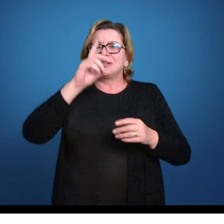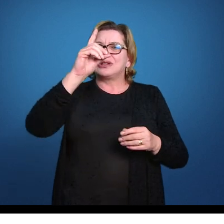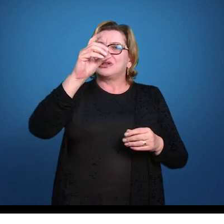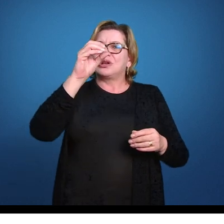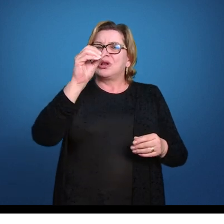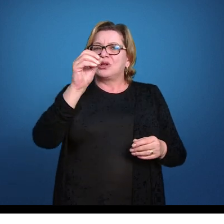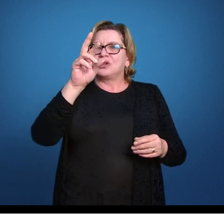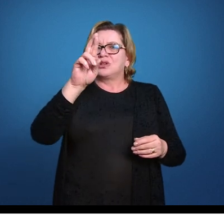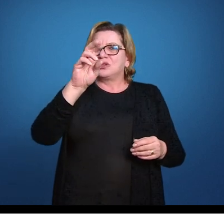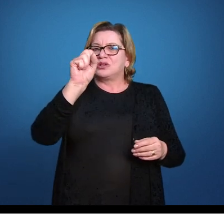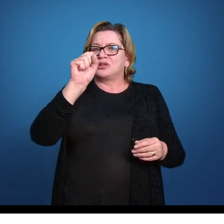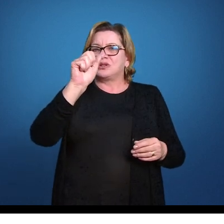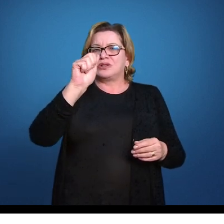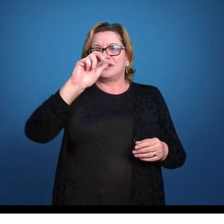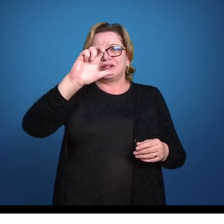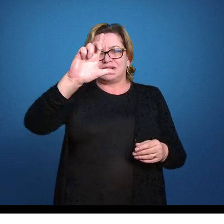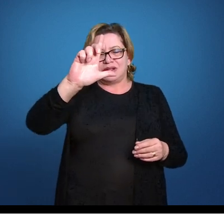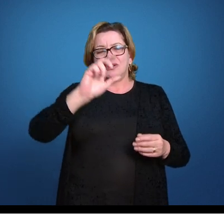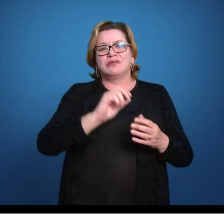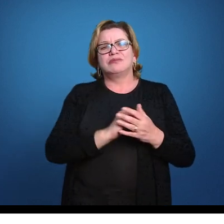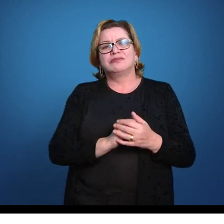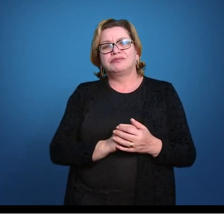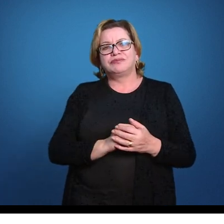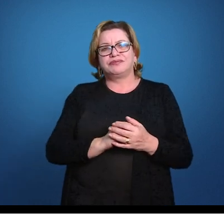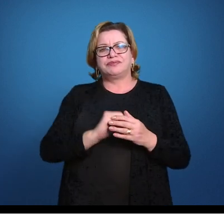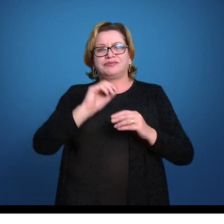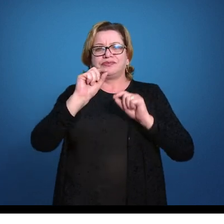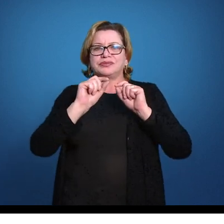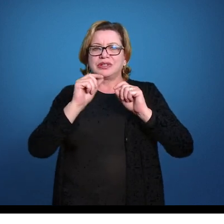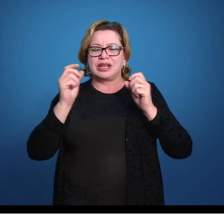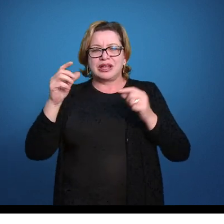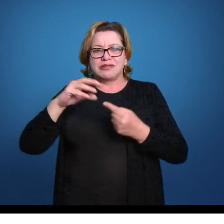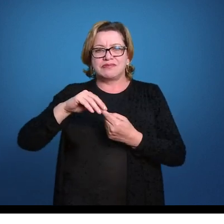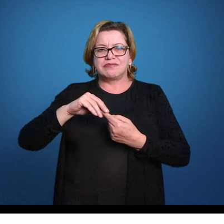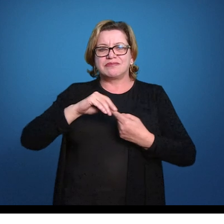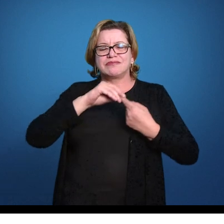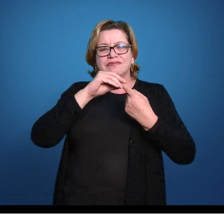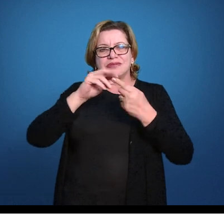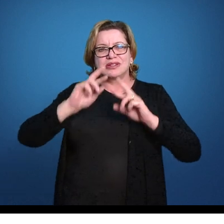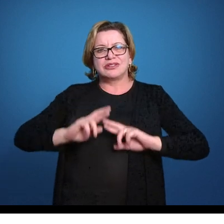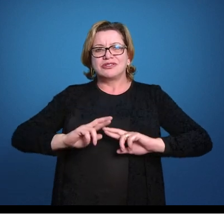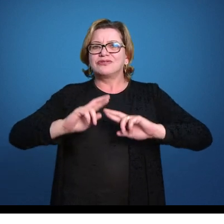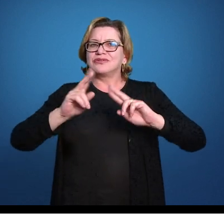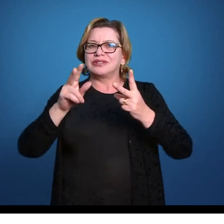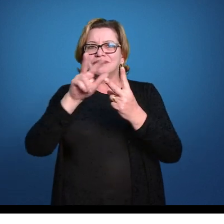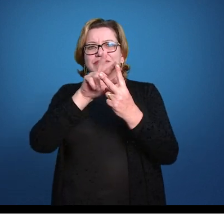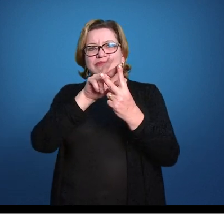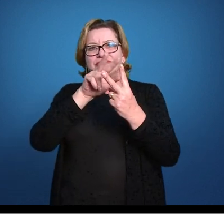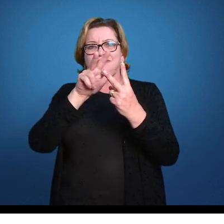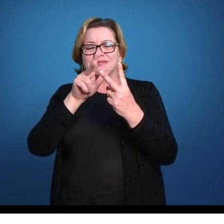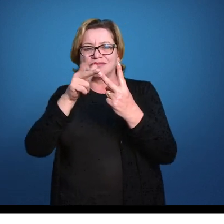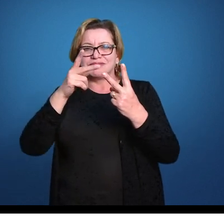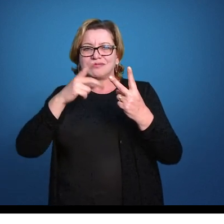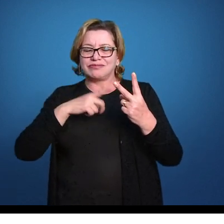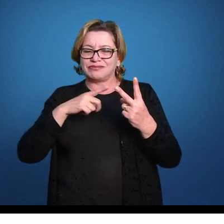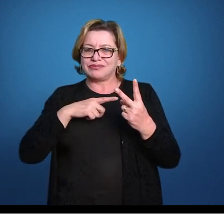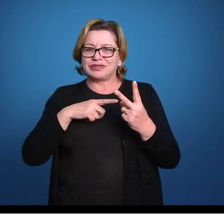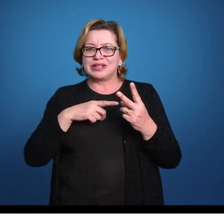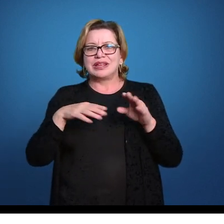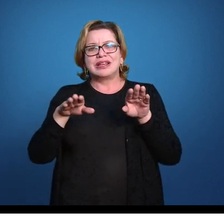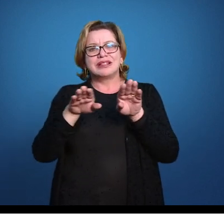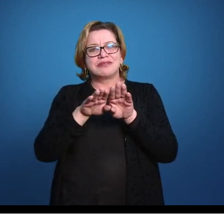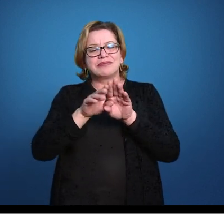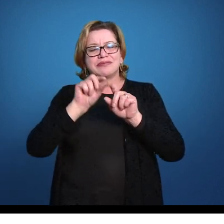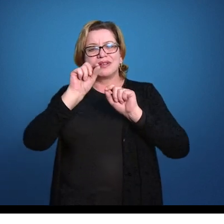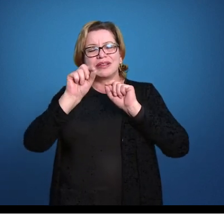dos animais deuterostômios. Então essas são as principais diferenças entre os animais deuterostômios. Além disso temos a